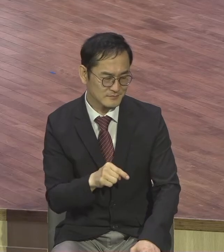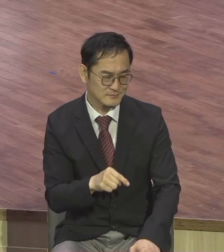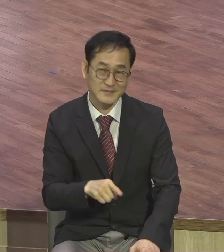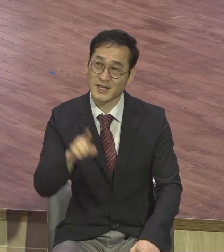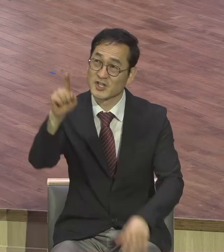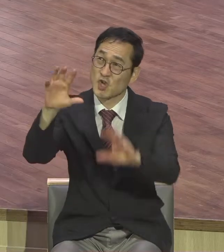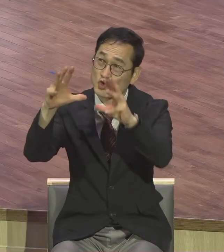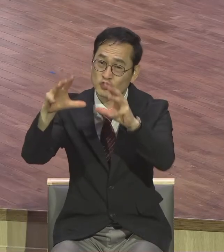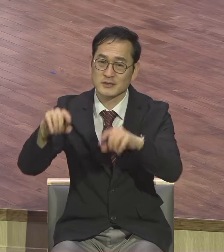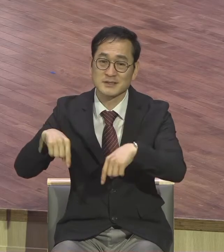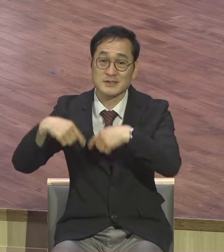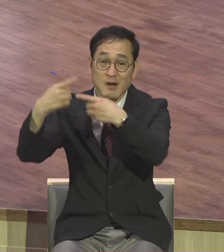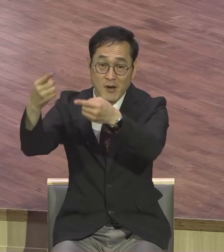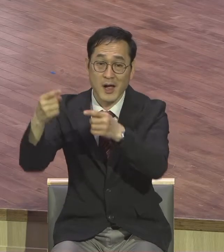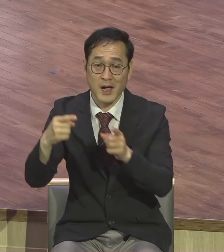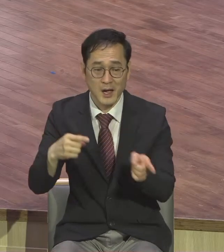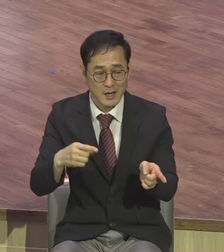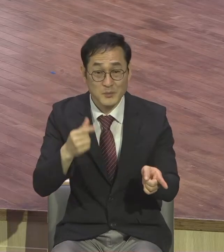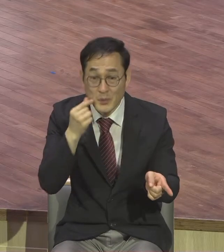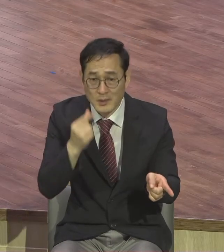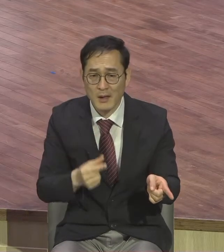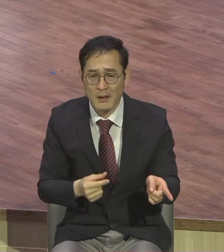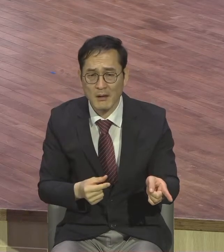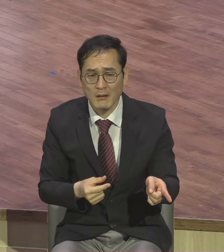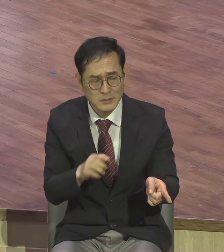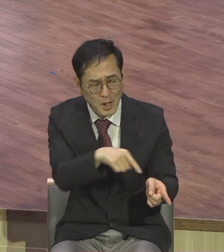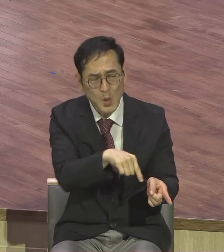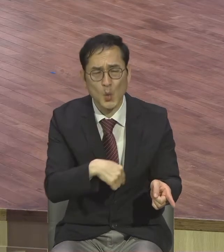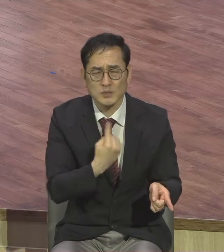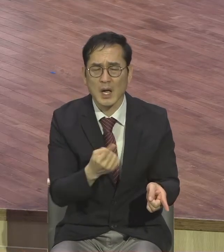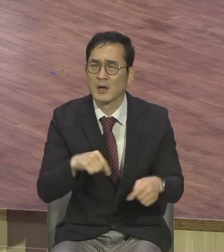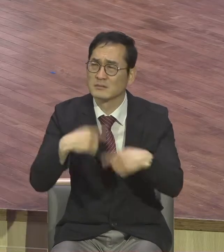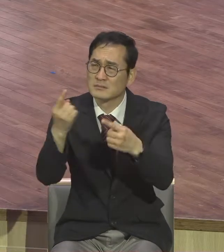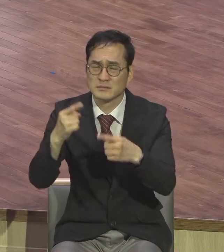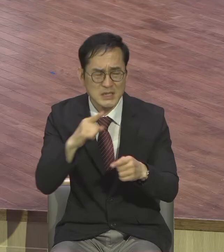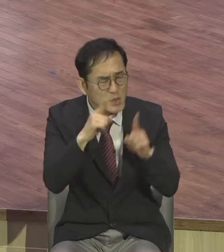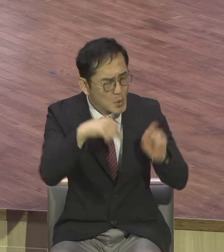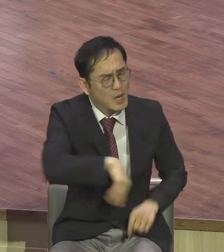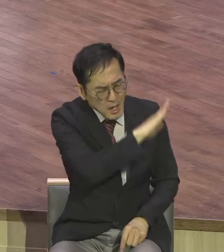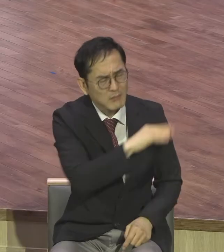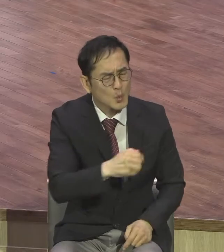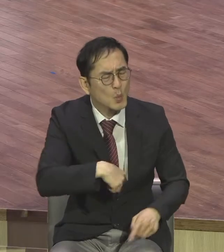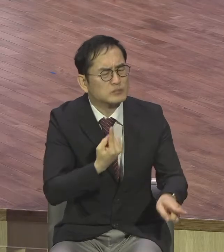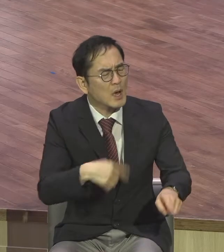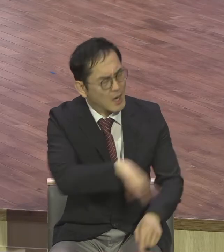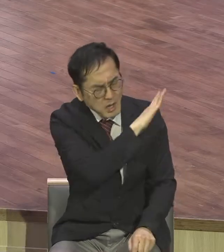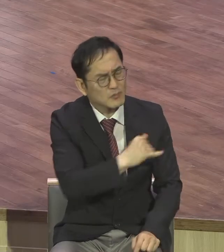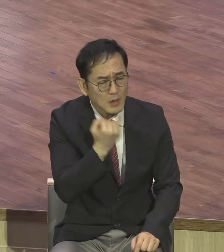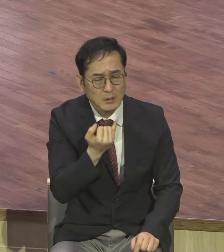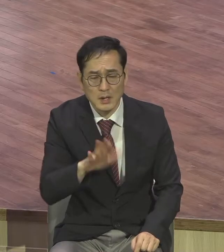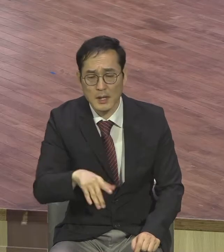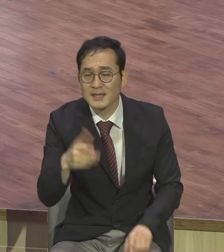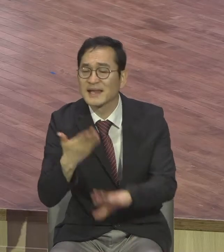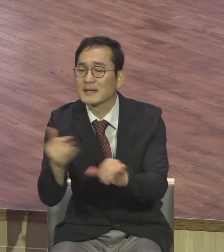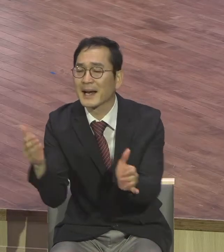사람들을 막고 천국에 자기도 못 들어가고 남들도 못 들어가게 만드는